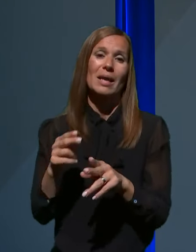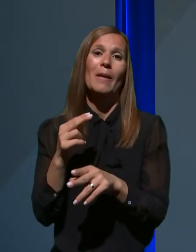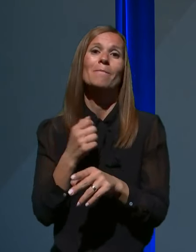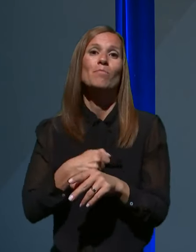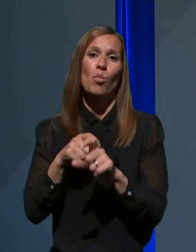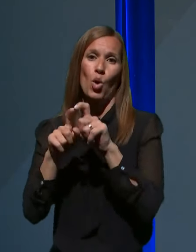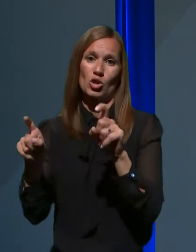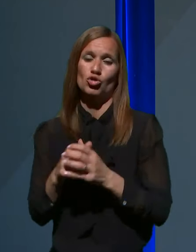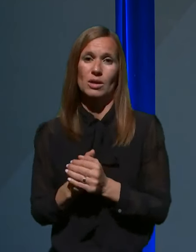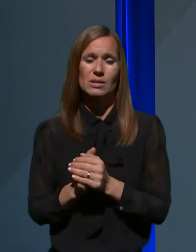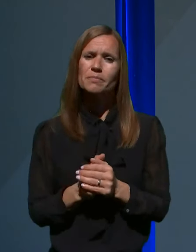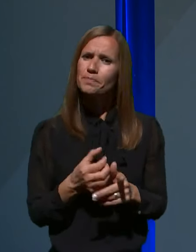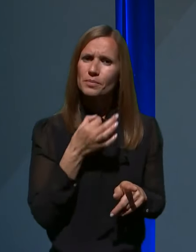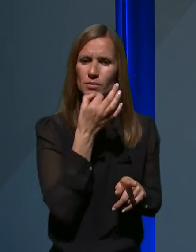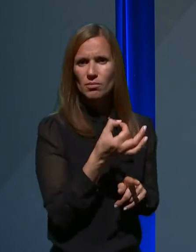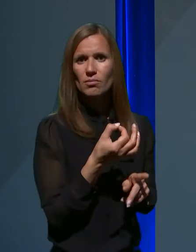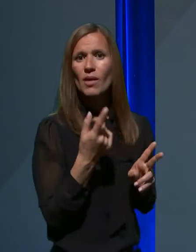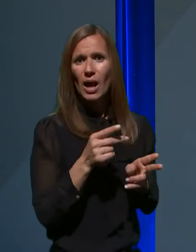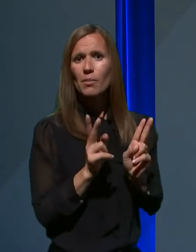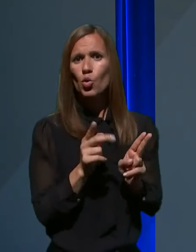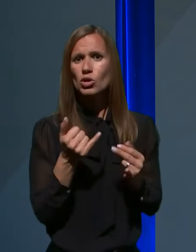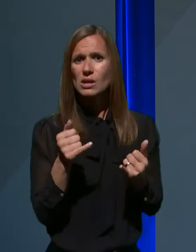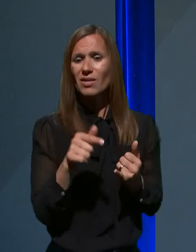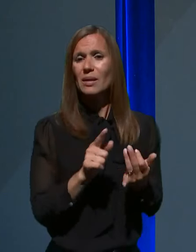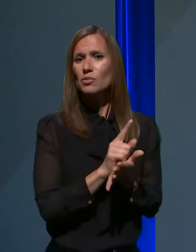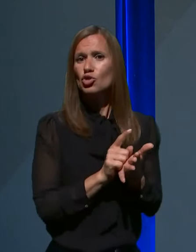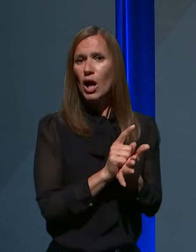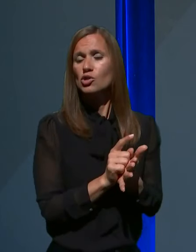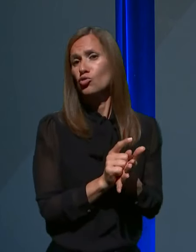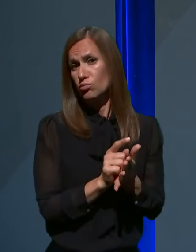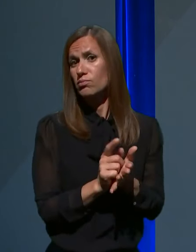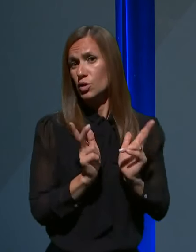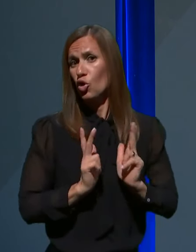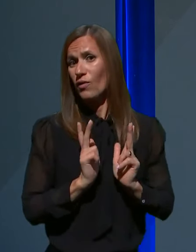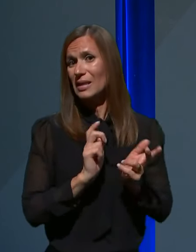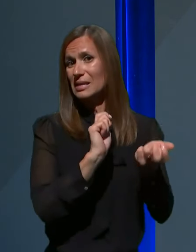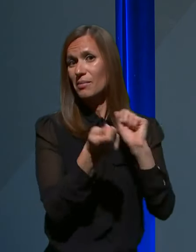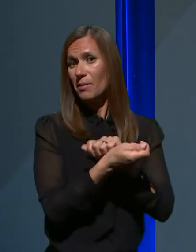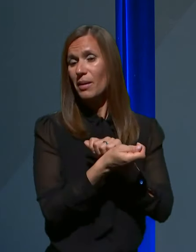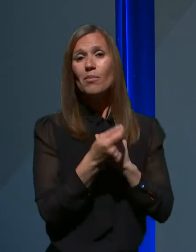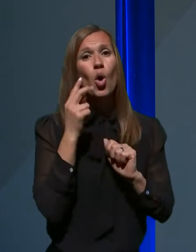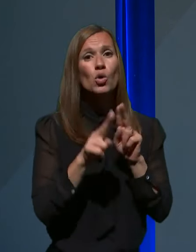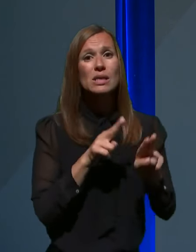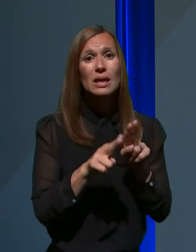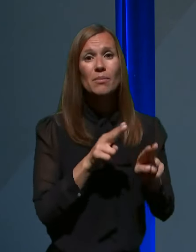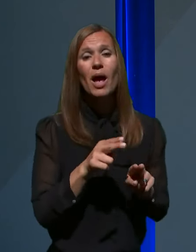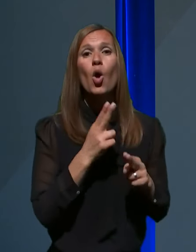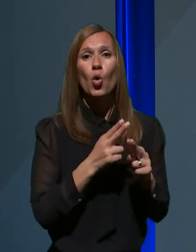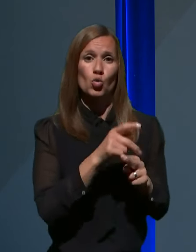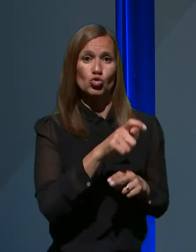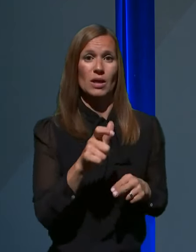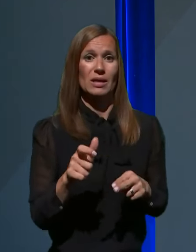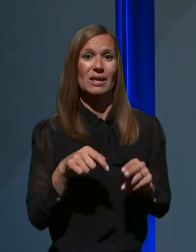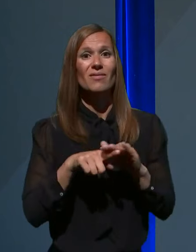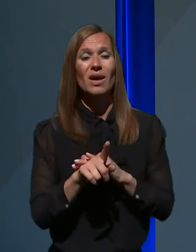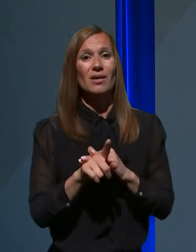A je pa mogoče v tem času, v tem trenutku že prečkolati kakšno spremembo oskrbe okuženih VDSO-vih, naprimer?